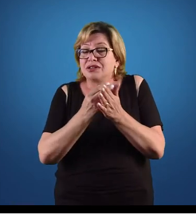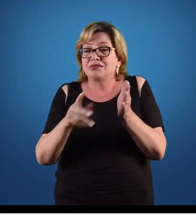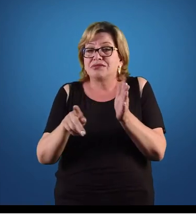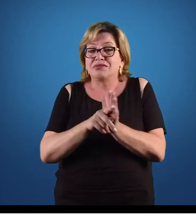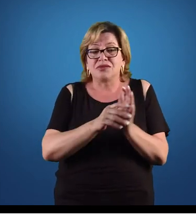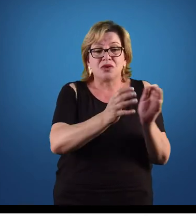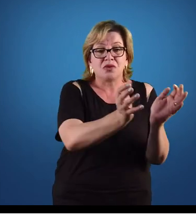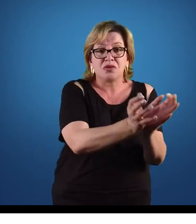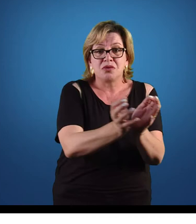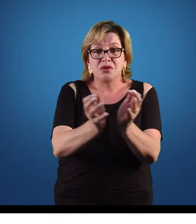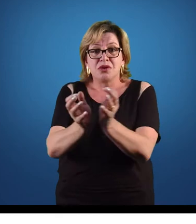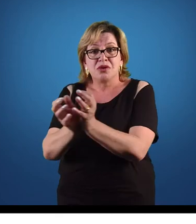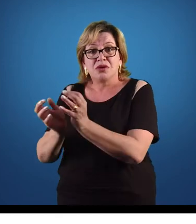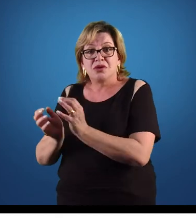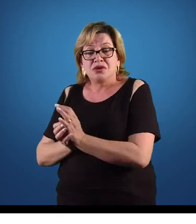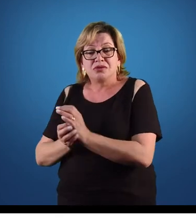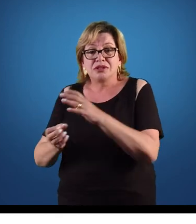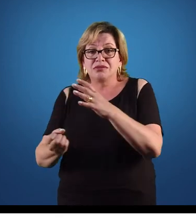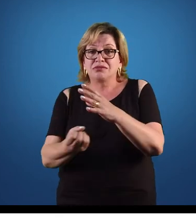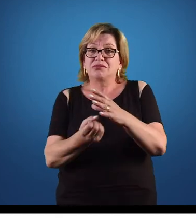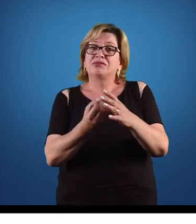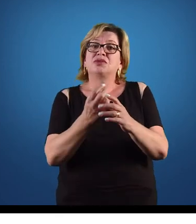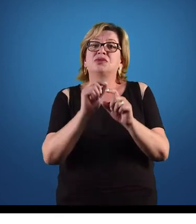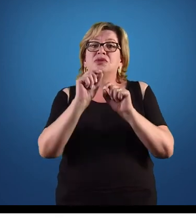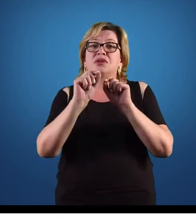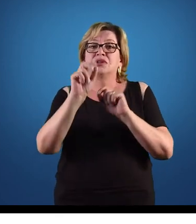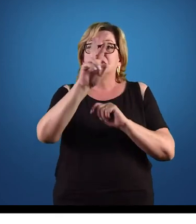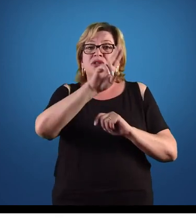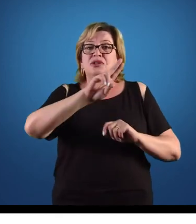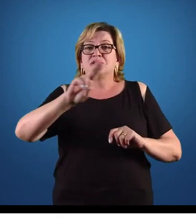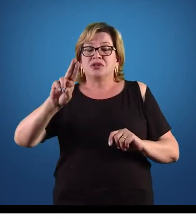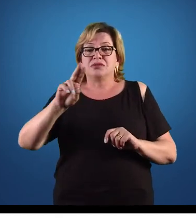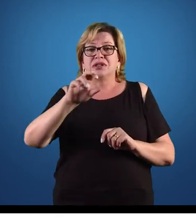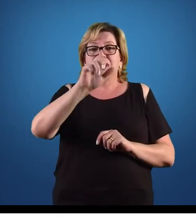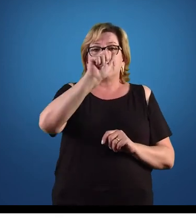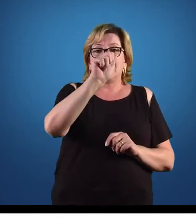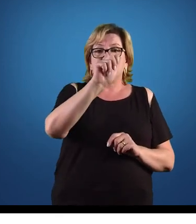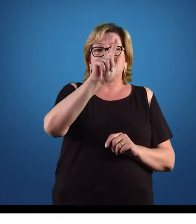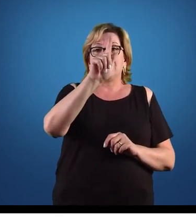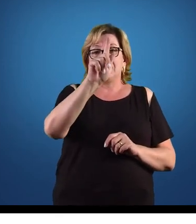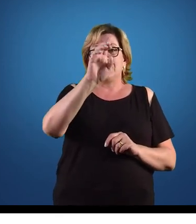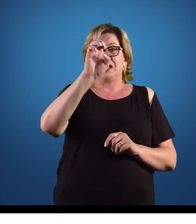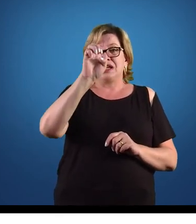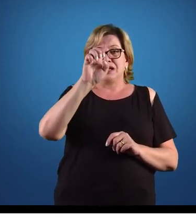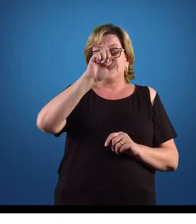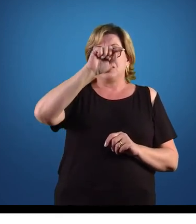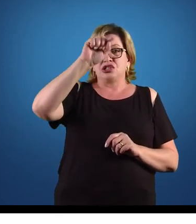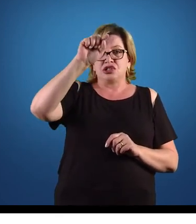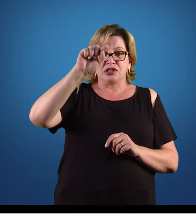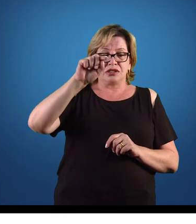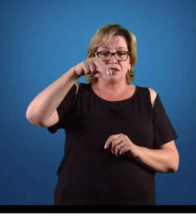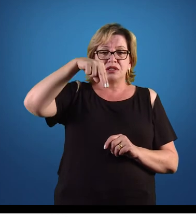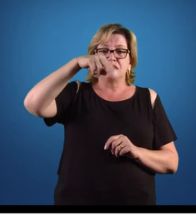setor, ele criou o que nós conhecemos hoje como agências reguladoras. Ou seja,